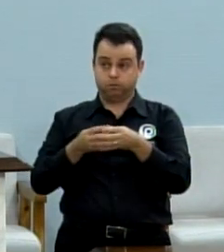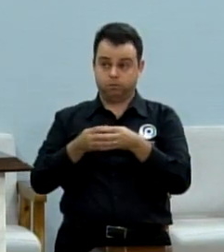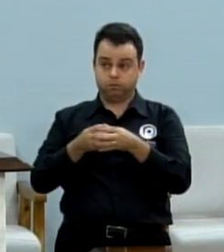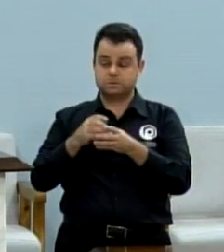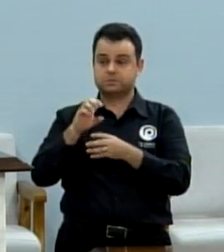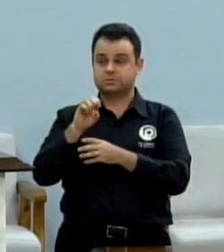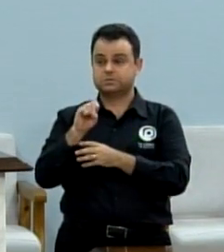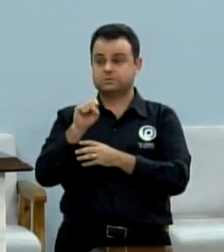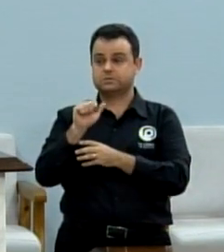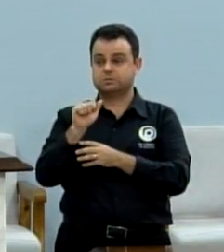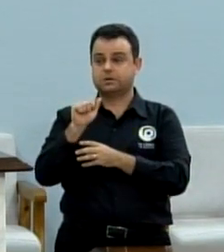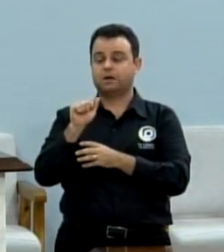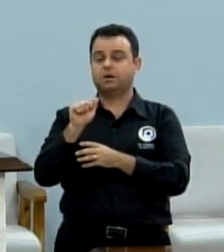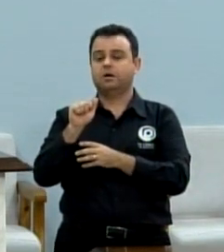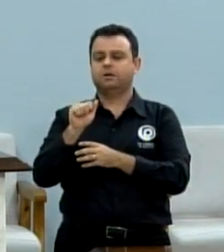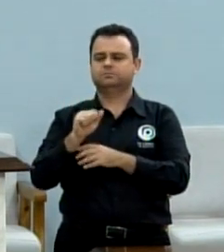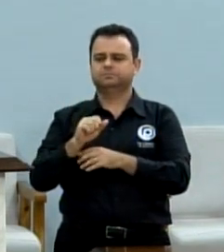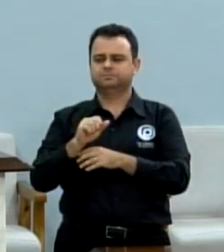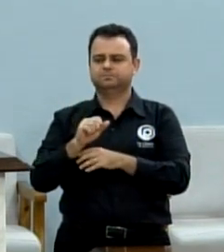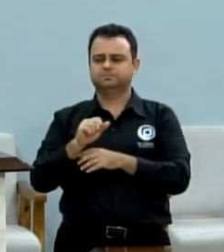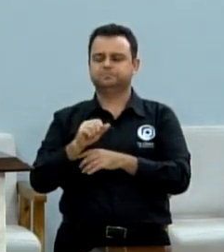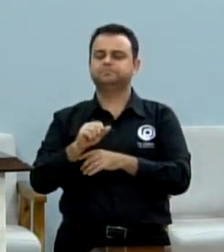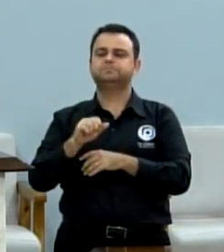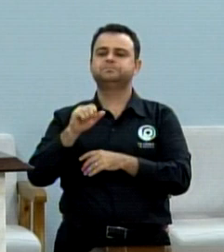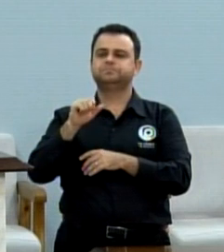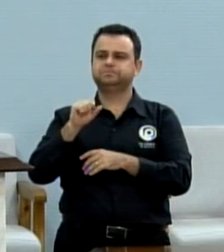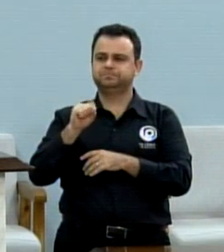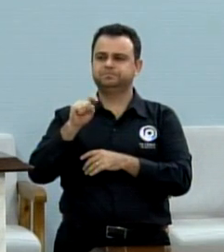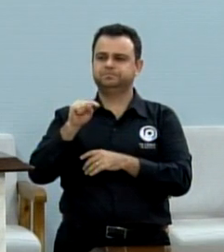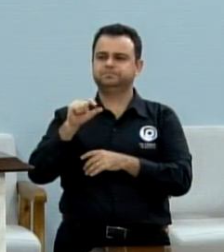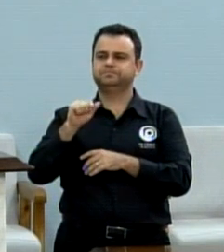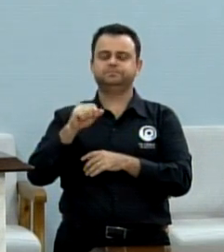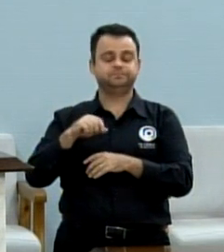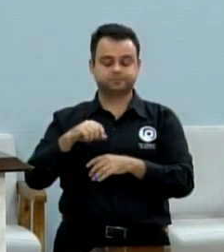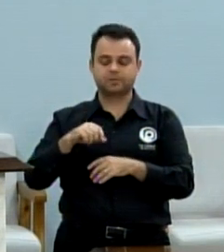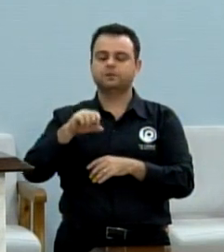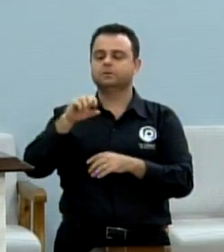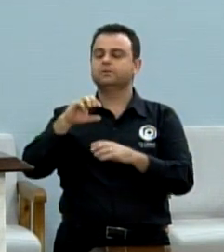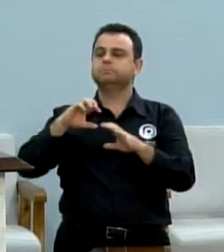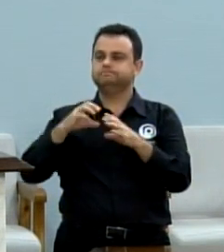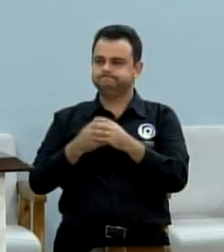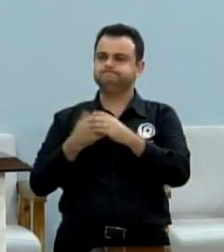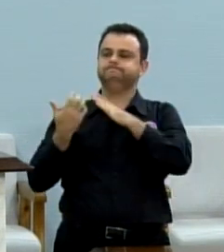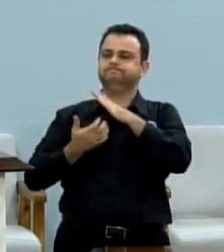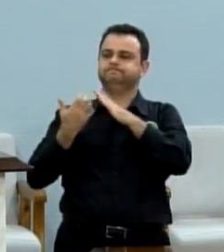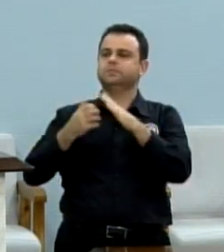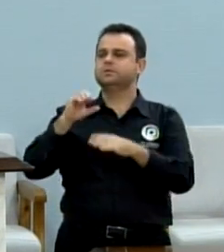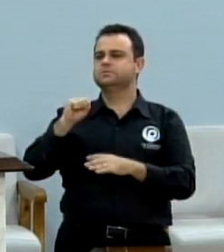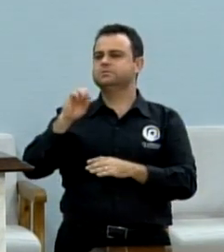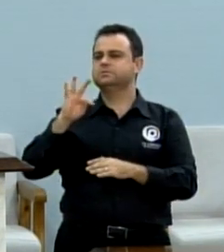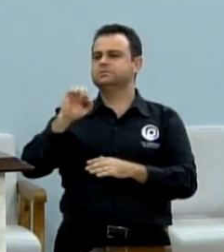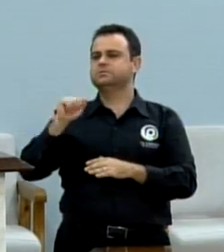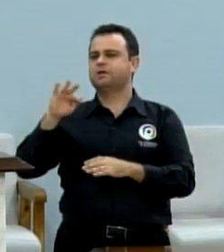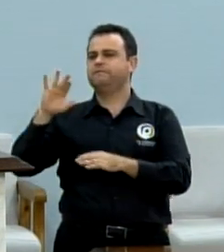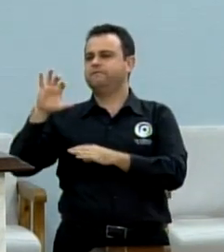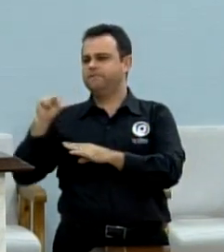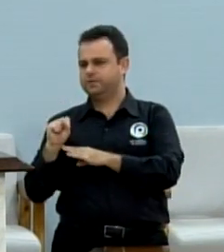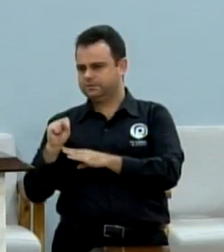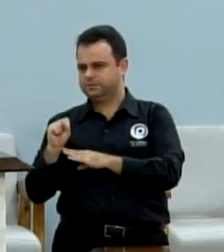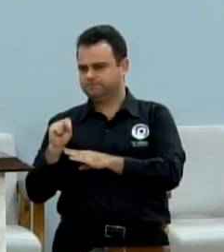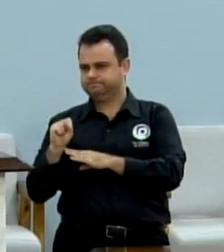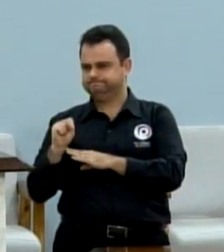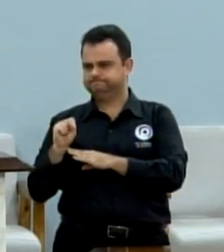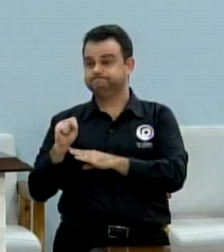empresa que foi constituída no dia 5 de setembro de 2023. Nós estamos no dia